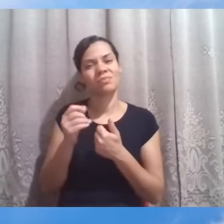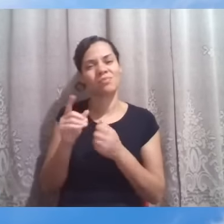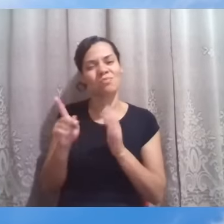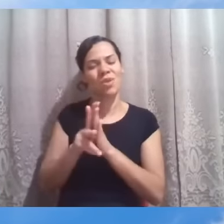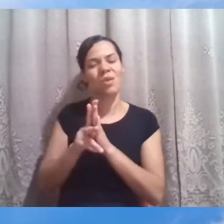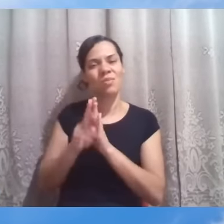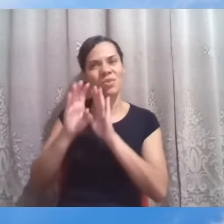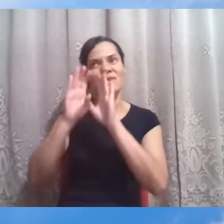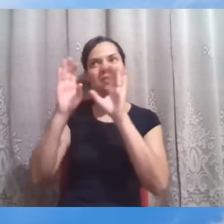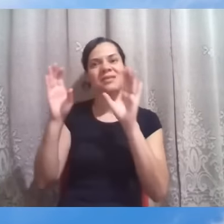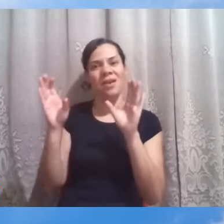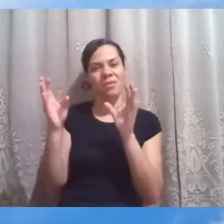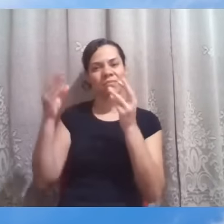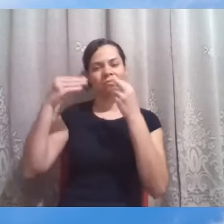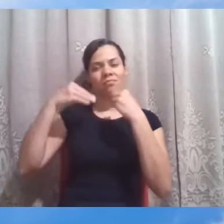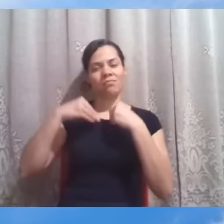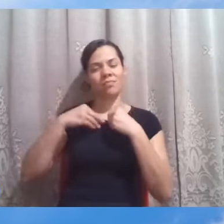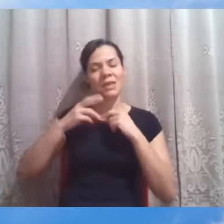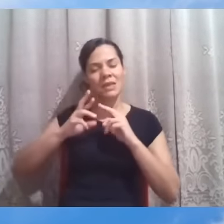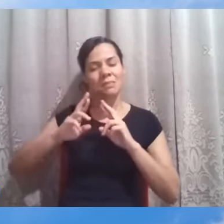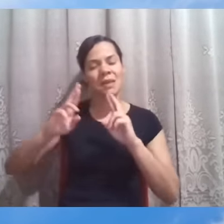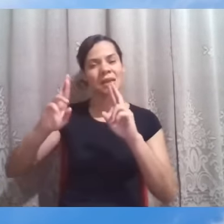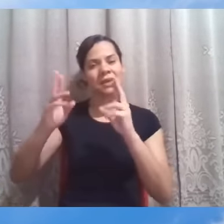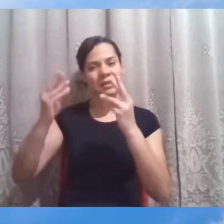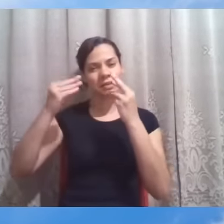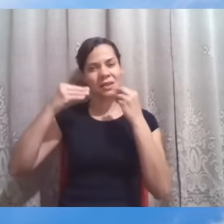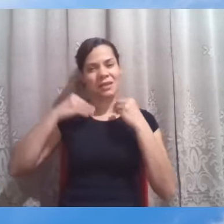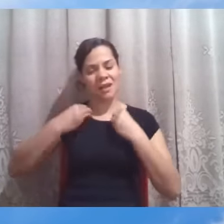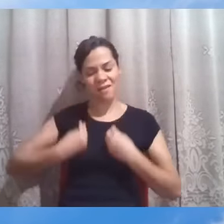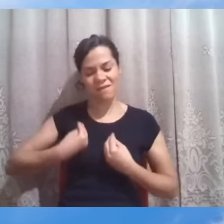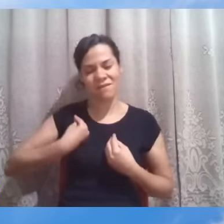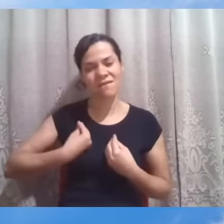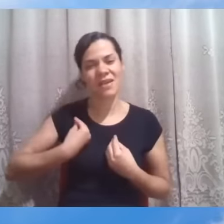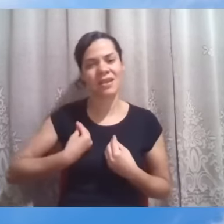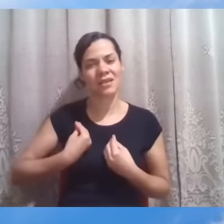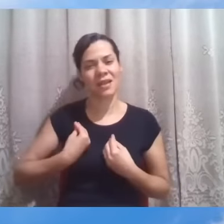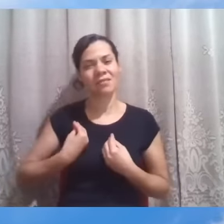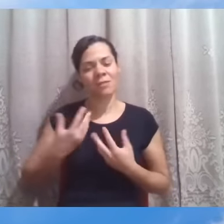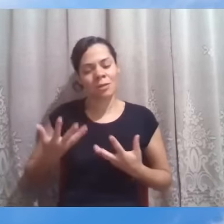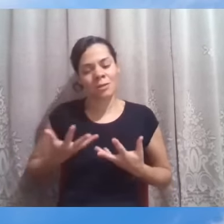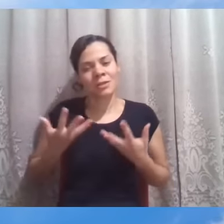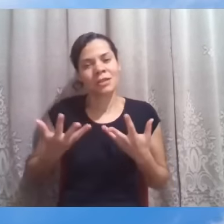Dá-nos esperança, dá-nos vida, dá-nos estímulo, dá-nos força.